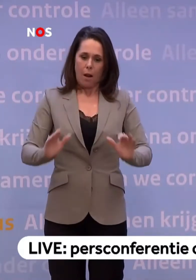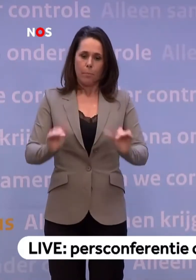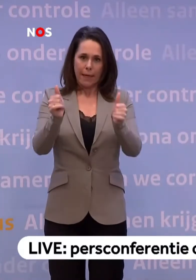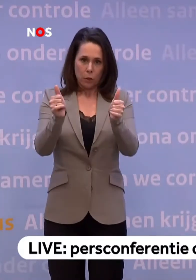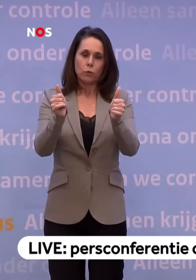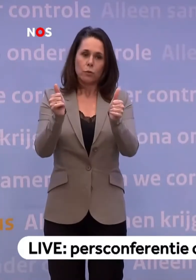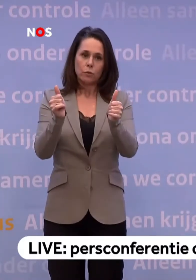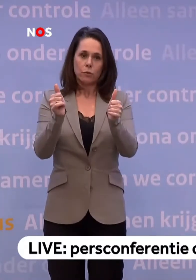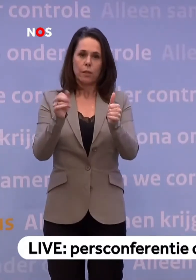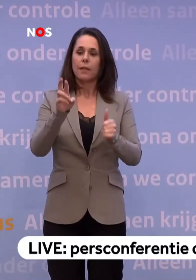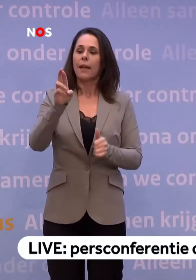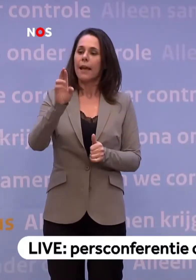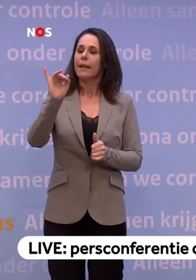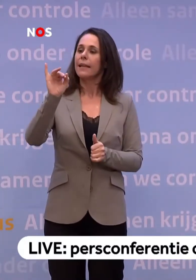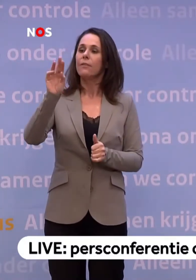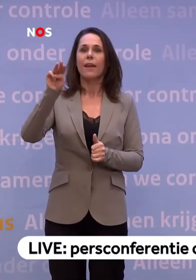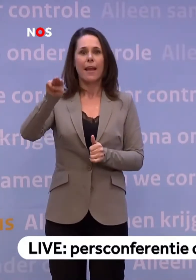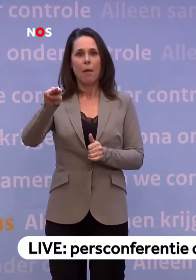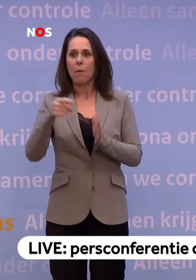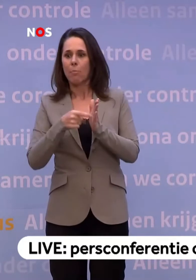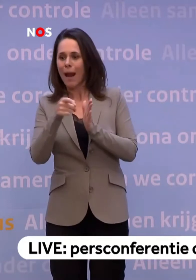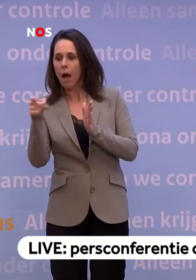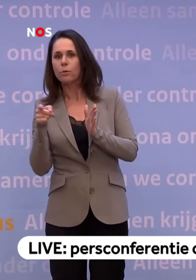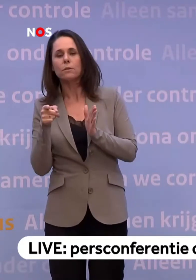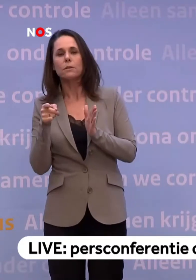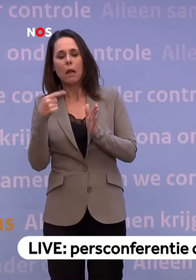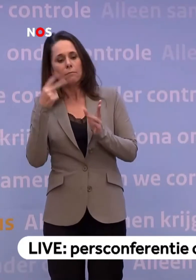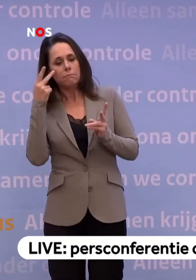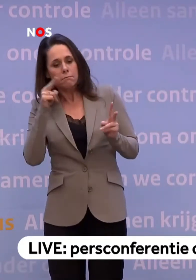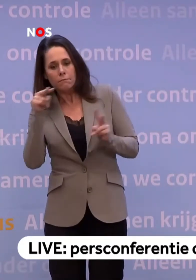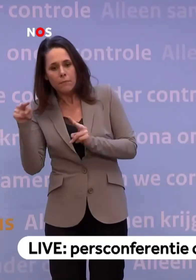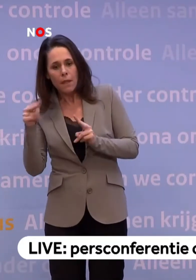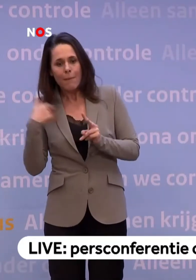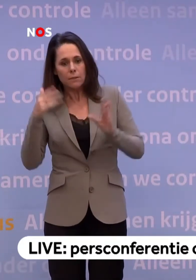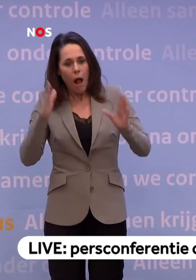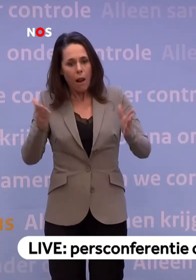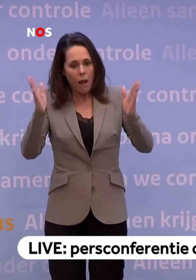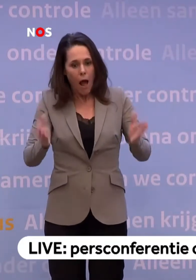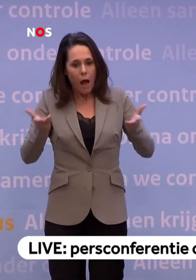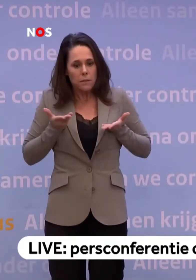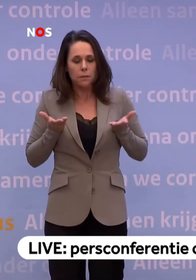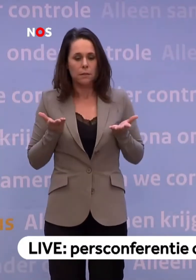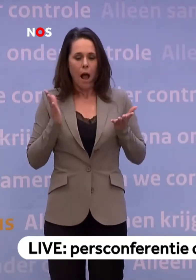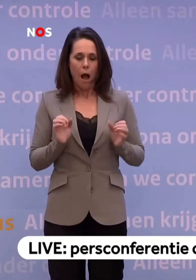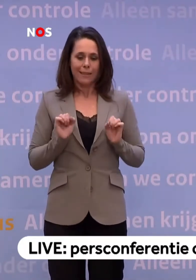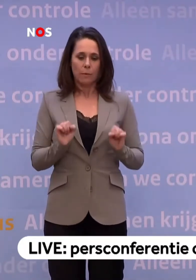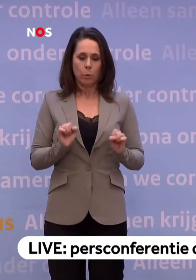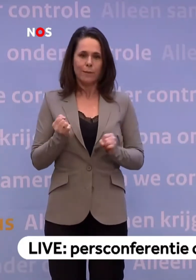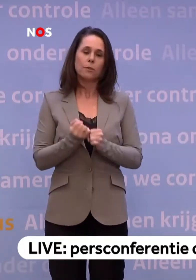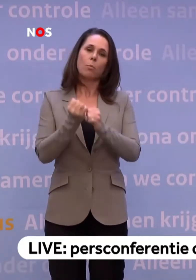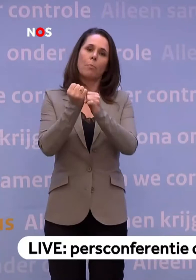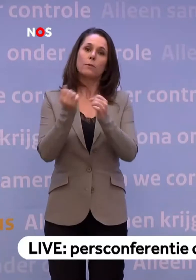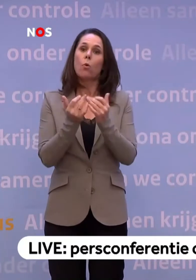...en dat wordt natuurlijk door het RIVM gebruikt... ...om te kijken hoe... ...in welke mate hebben mensen het al gehad... ...en in welke mate is iets van immuniteit opgebouwd.